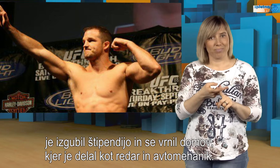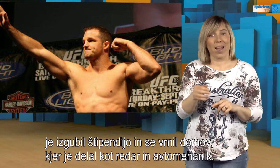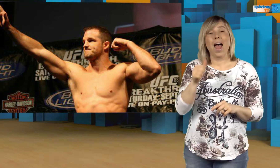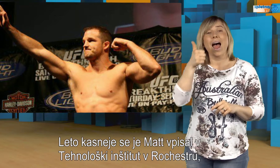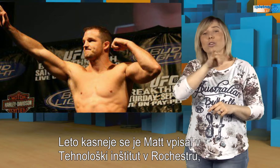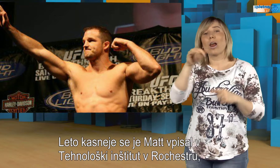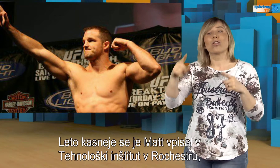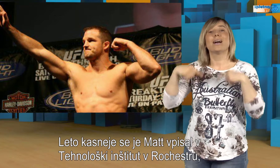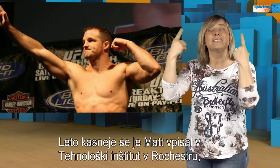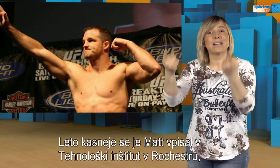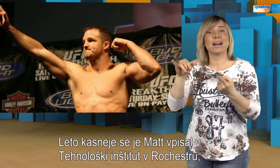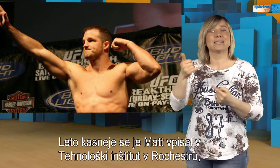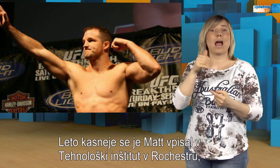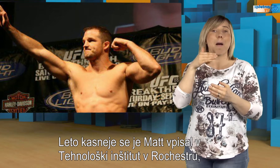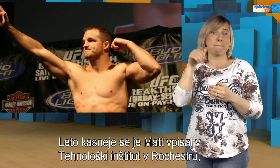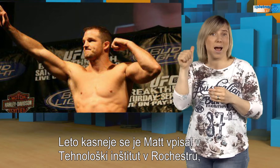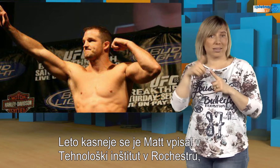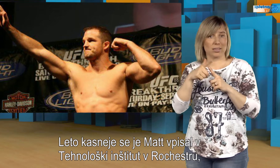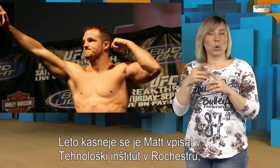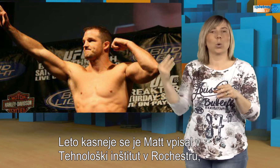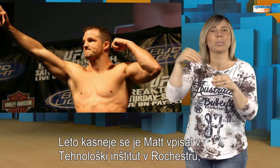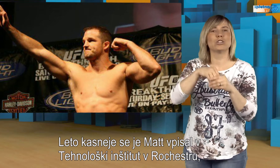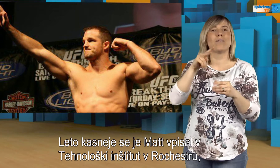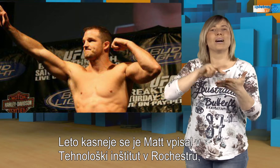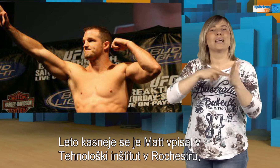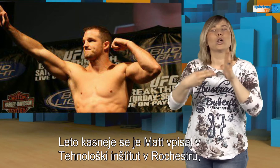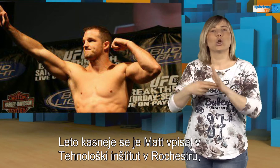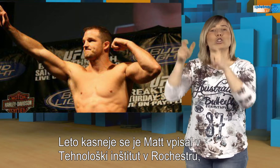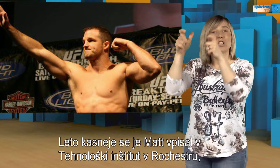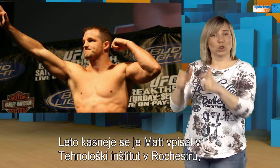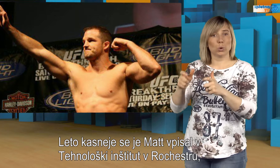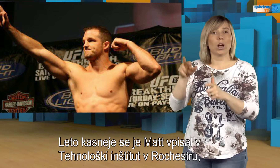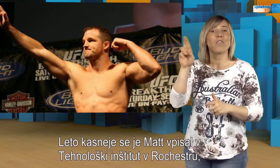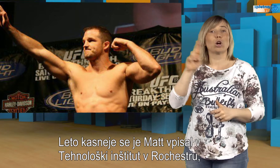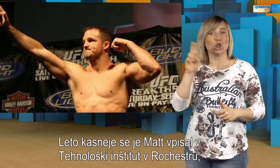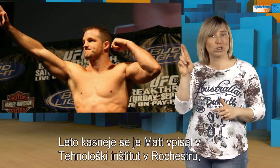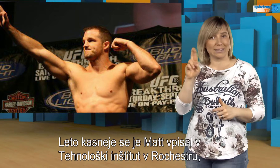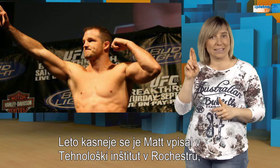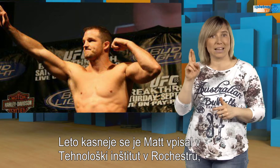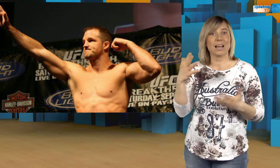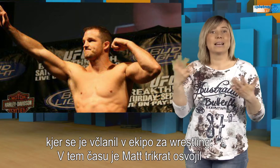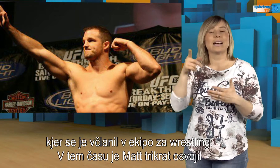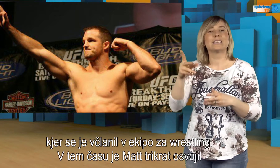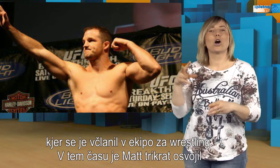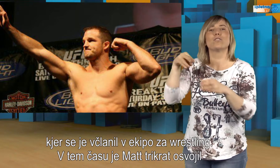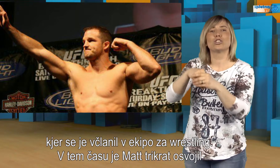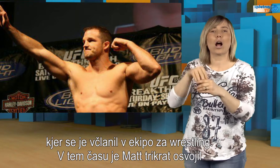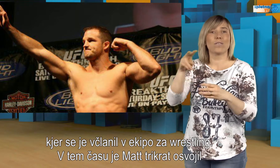Leto kasneje se je Met upisal v Tehnološki inštitutu v Ročestru, kjer se je očlanil v ekipo za vresling.